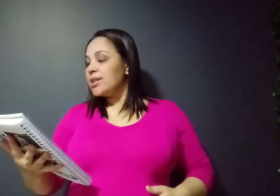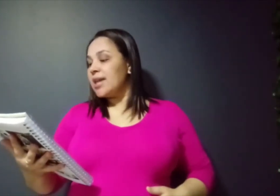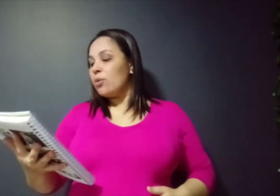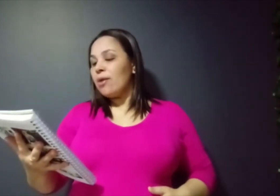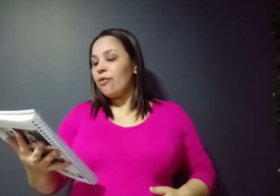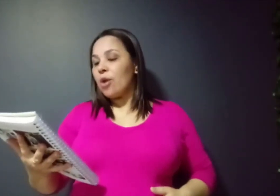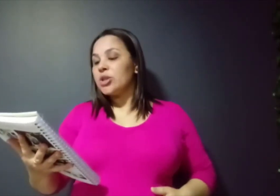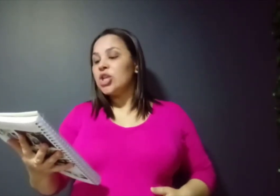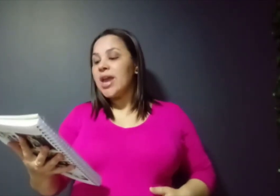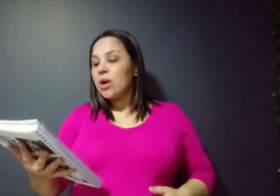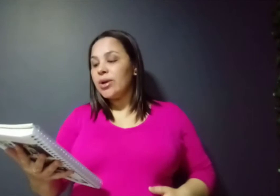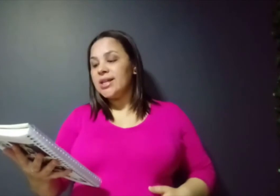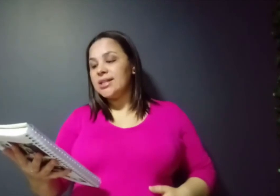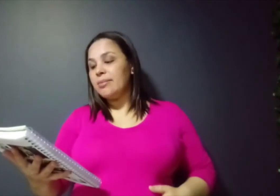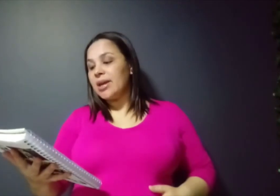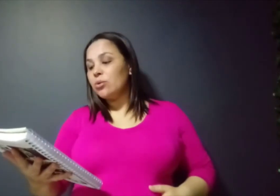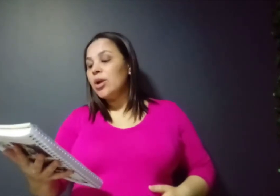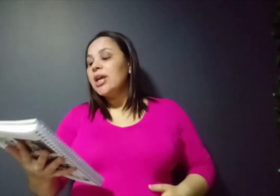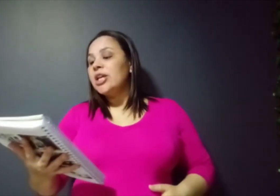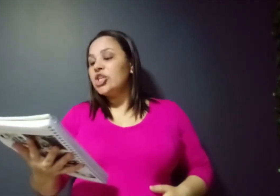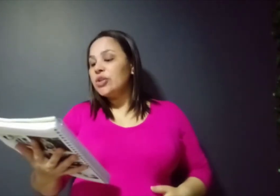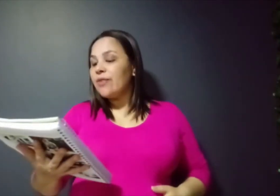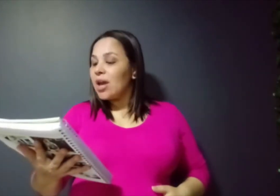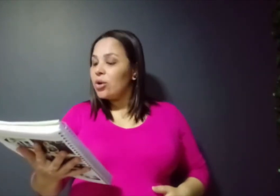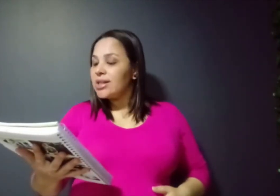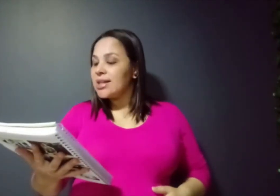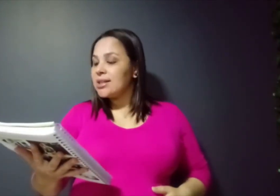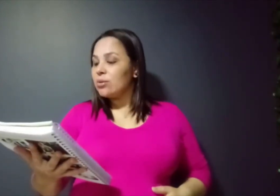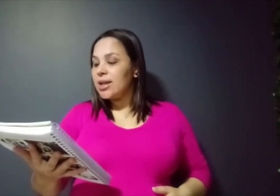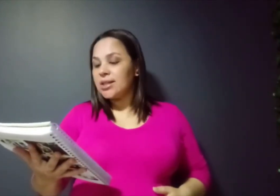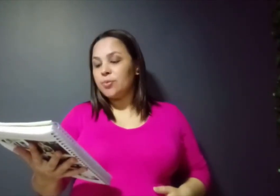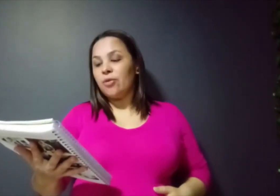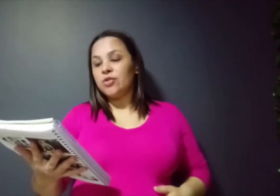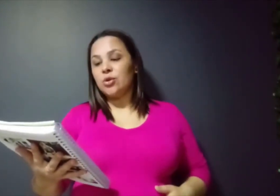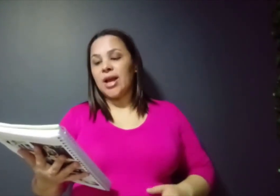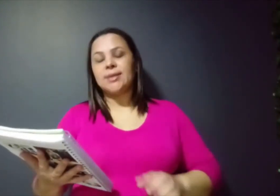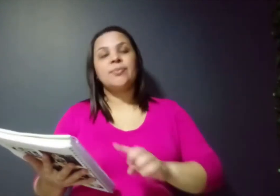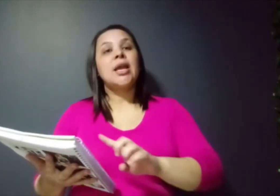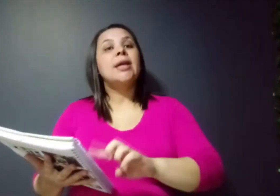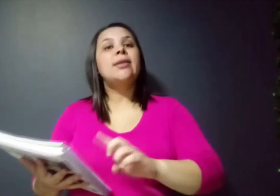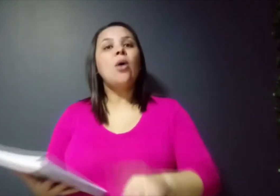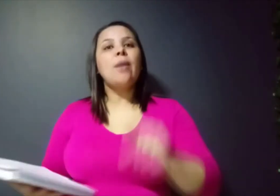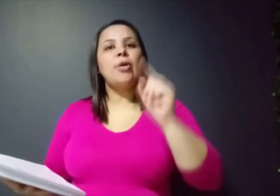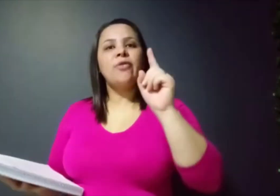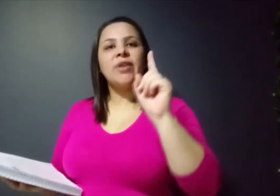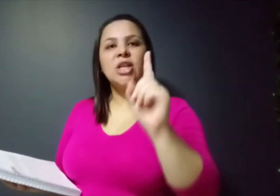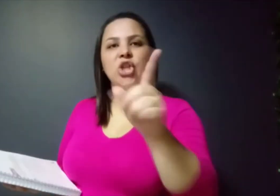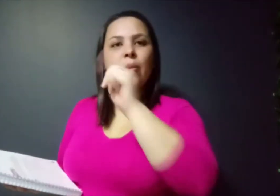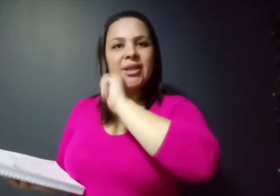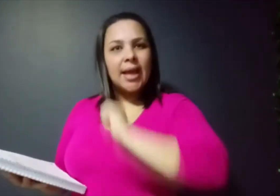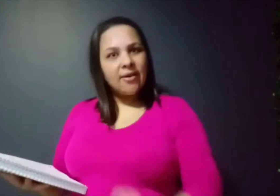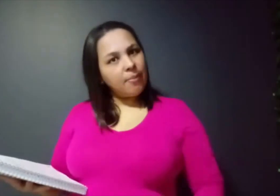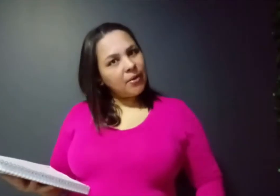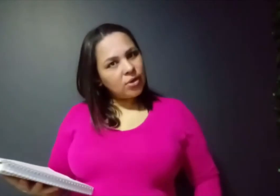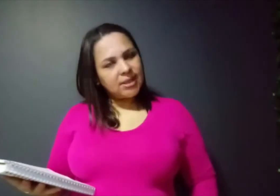ser uma forma de reconhecimento e de valorização desses profissionais. Então, a prof vai deixar uma tarefa para você.